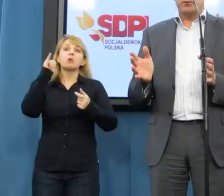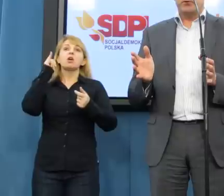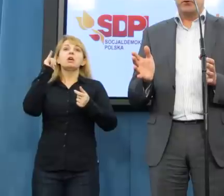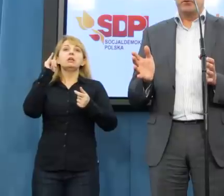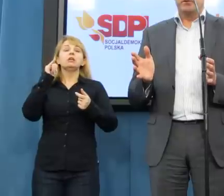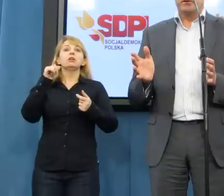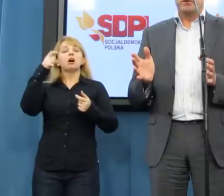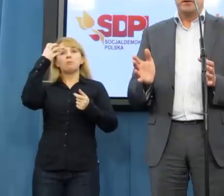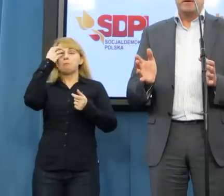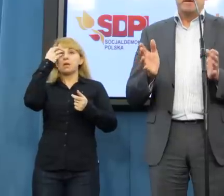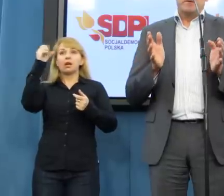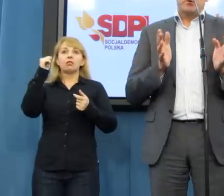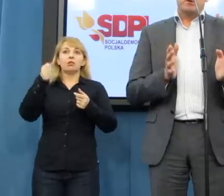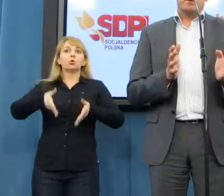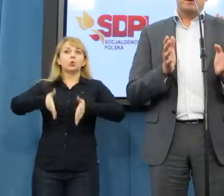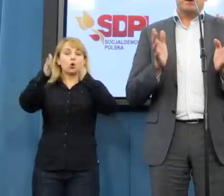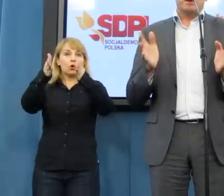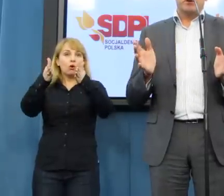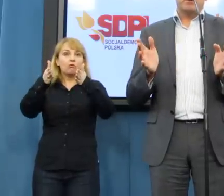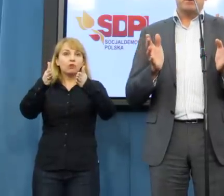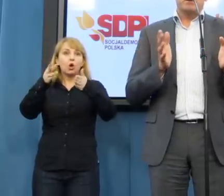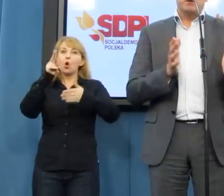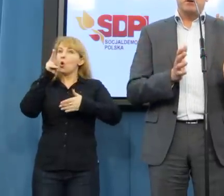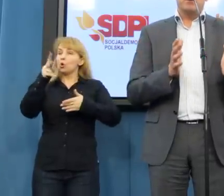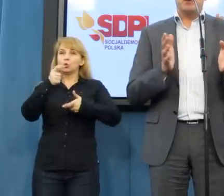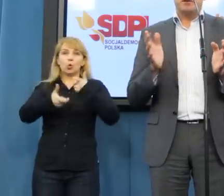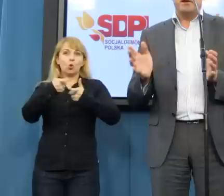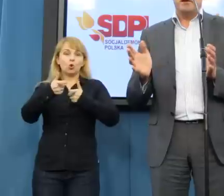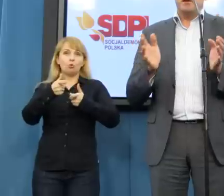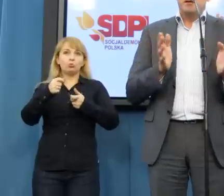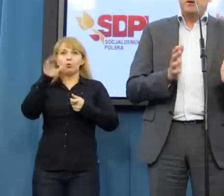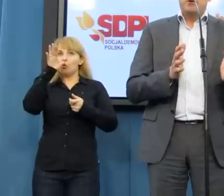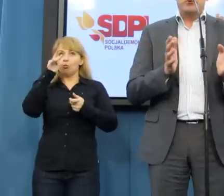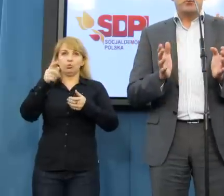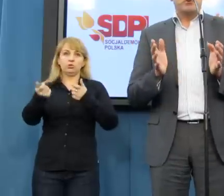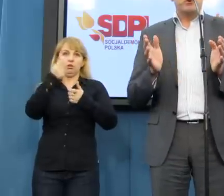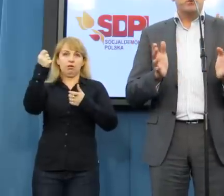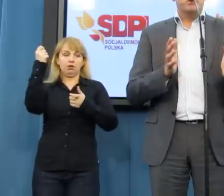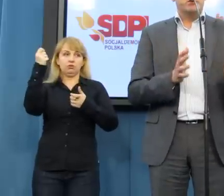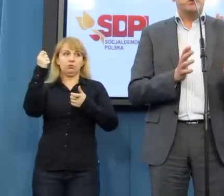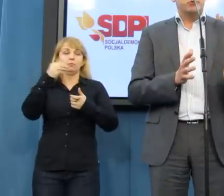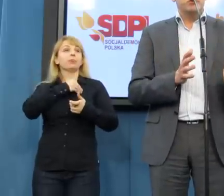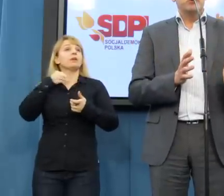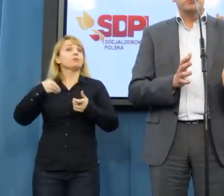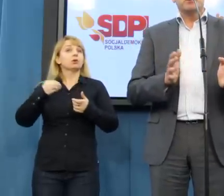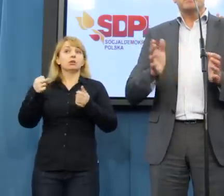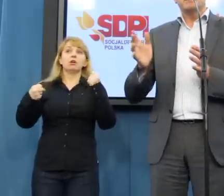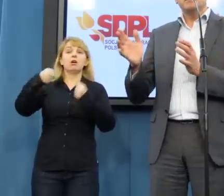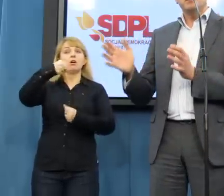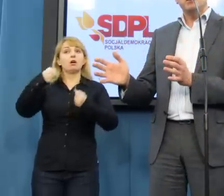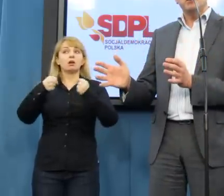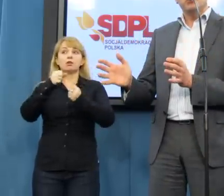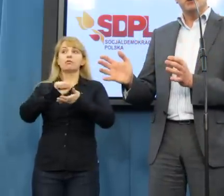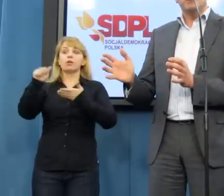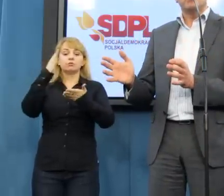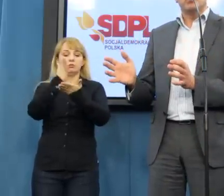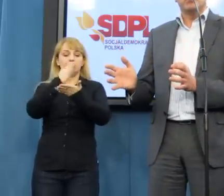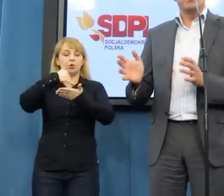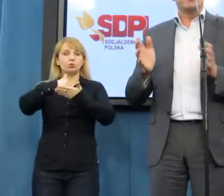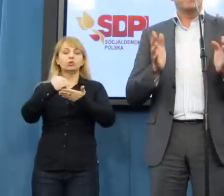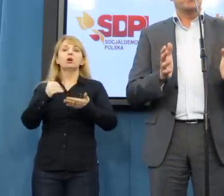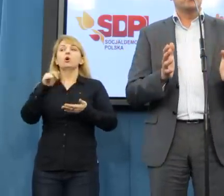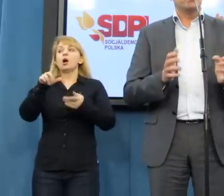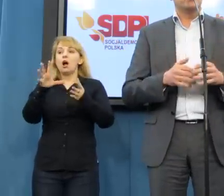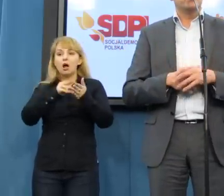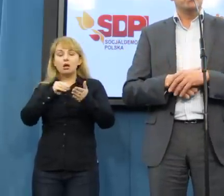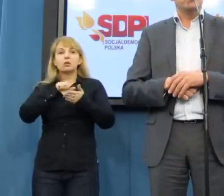piractwo drogowe. Polscy kierowcy dzielą się na grupy osiemdziesięciu kilku procent i kilkunastu